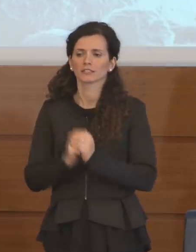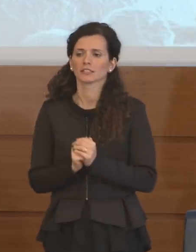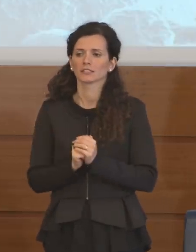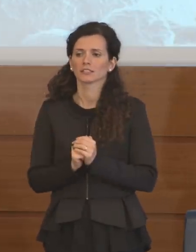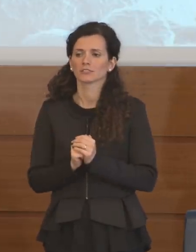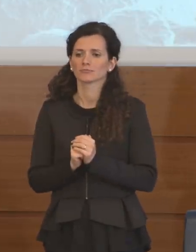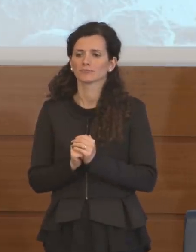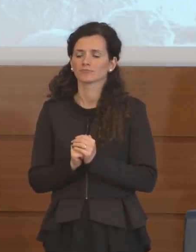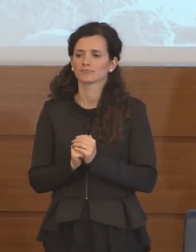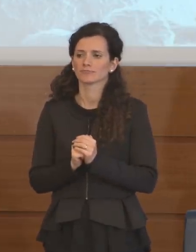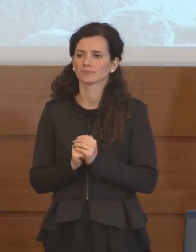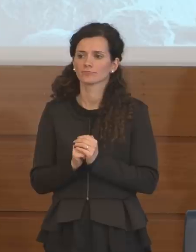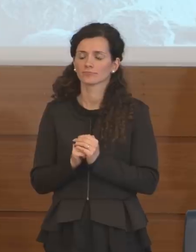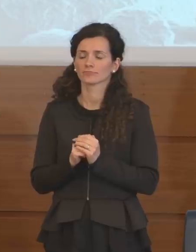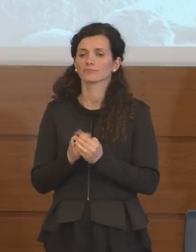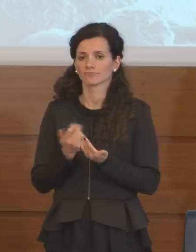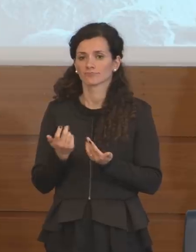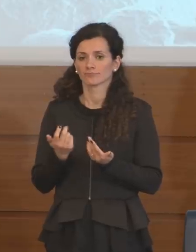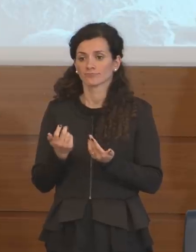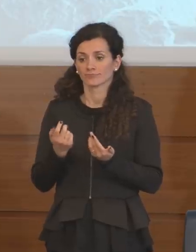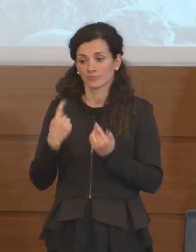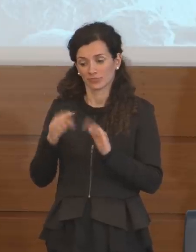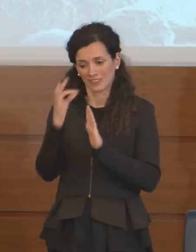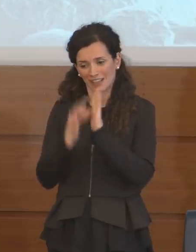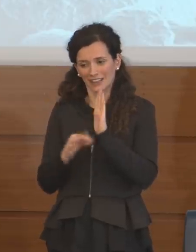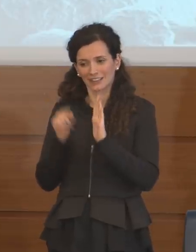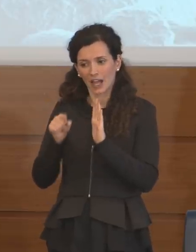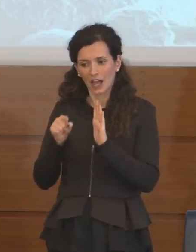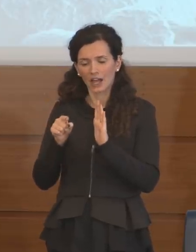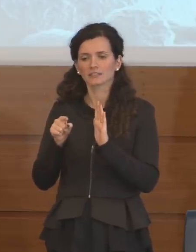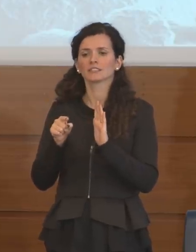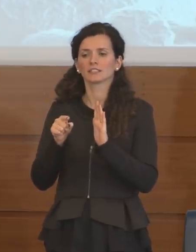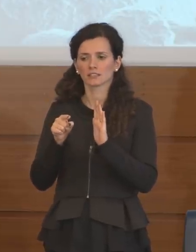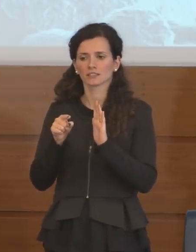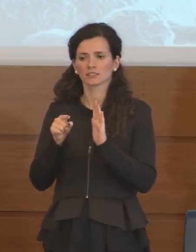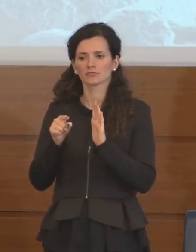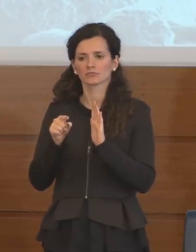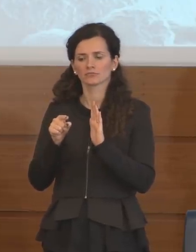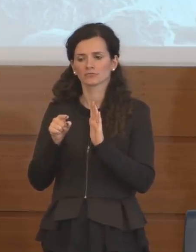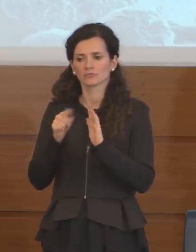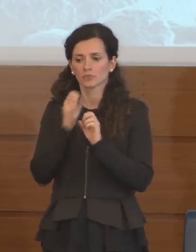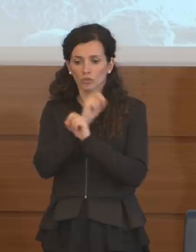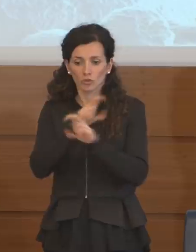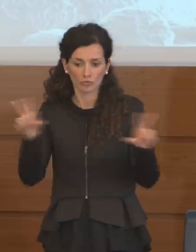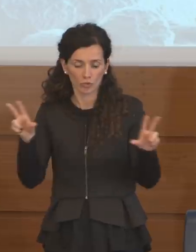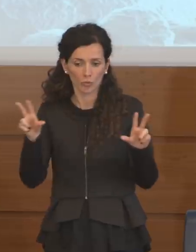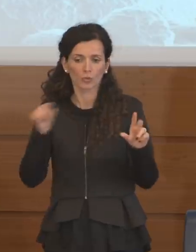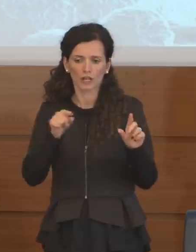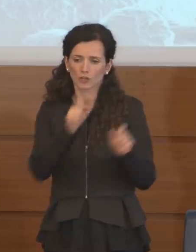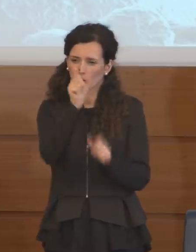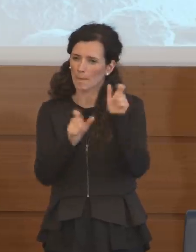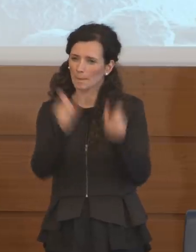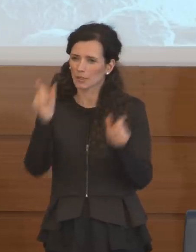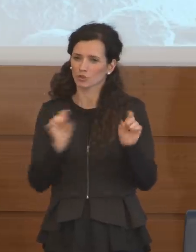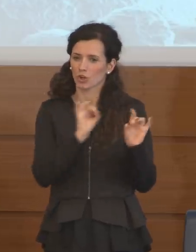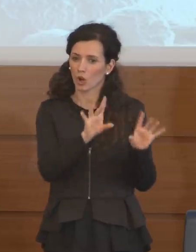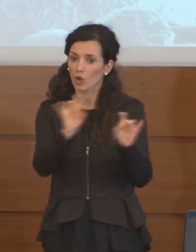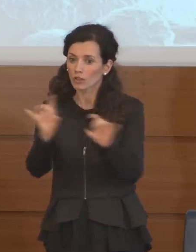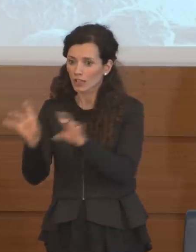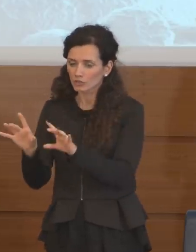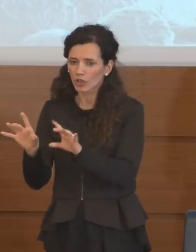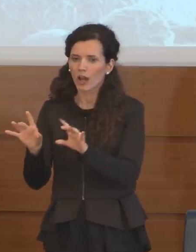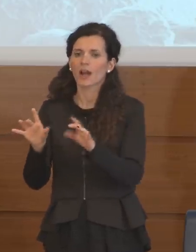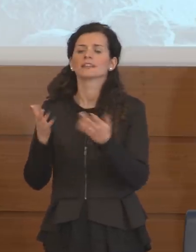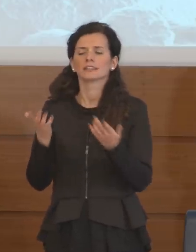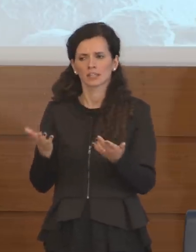questo che sono stati dati, è stata data comunicazione dei dati dei contagiati che